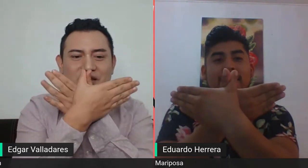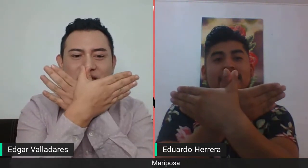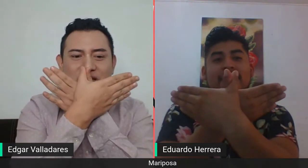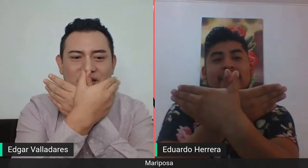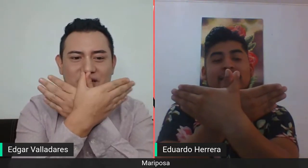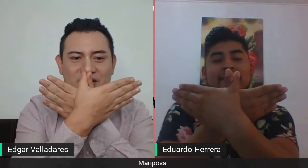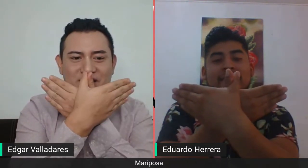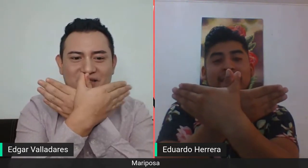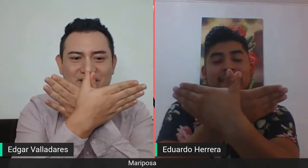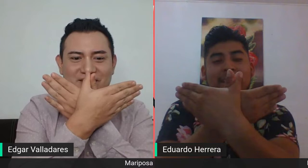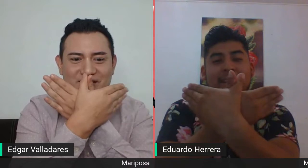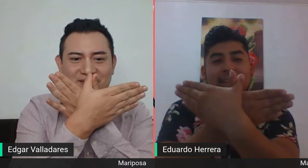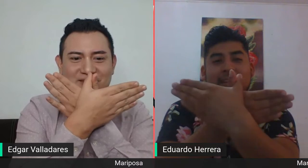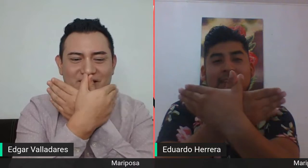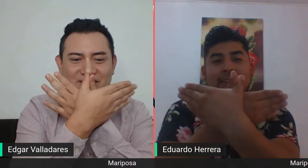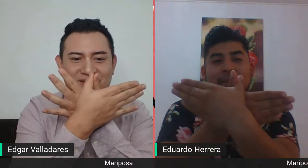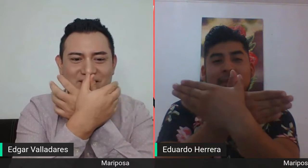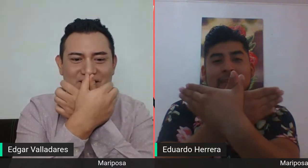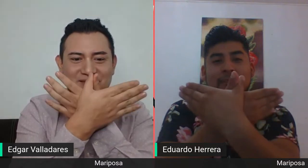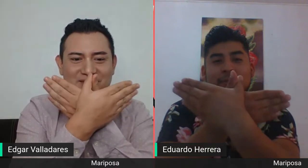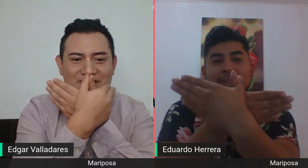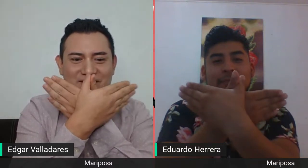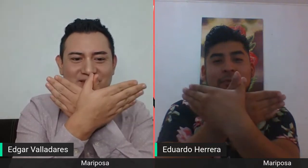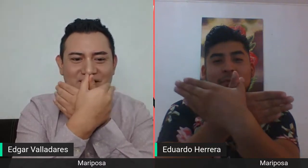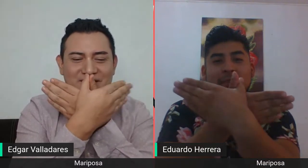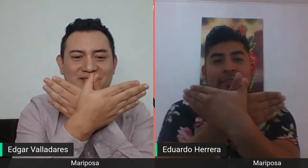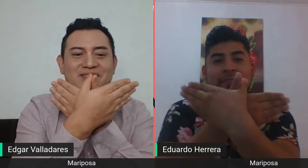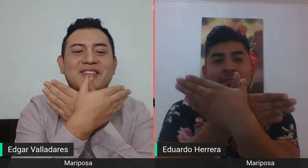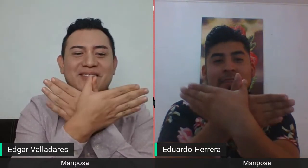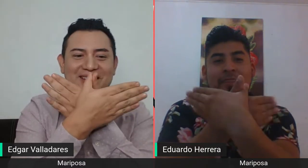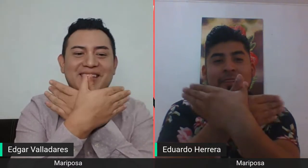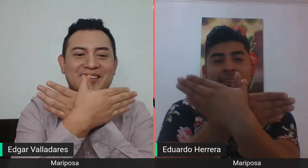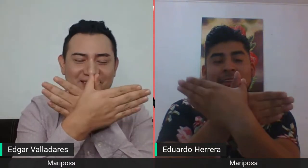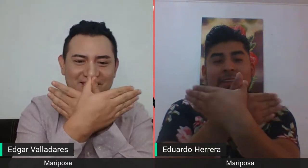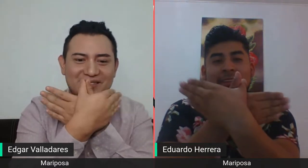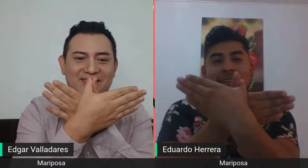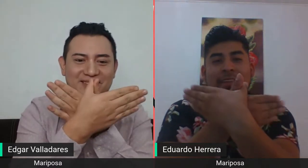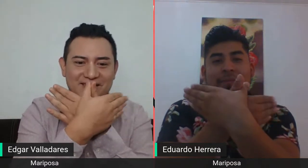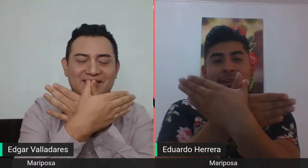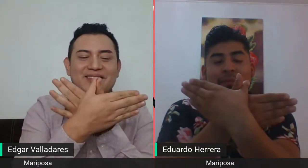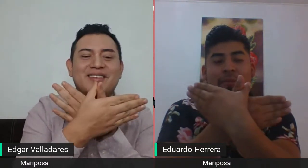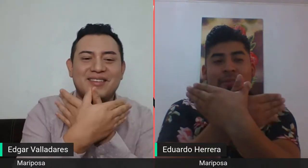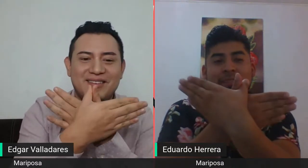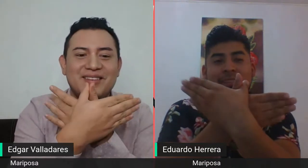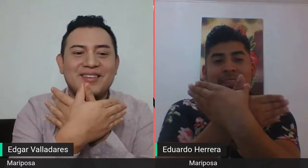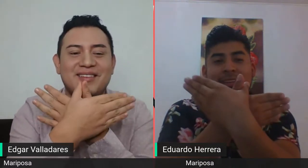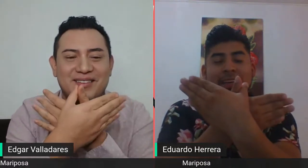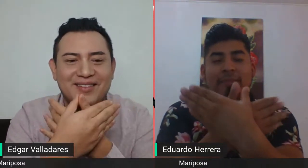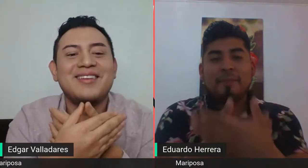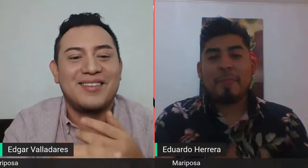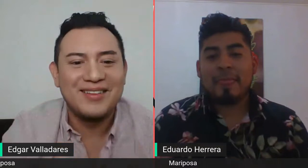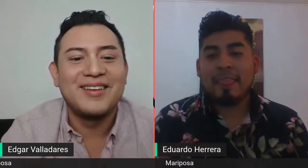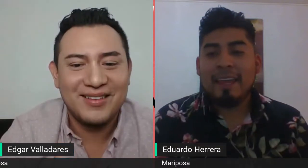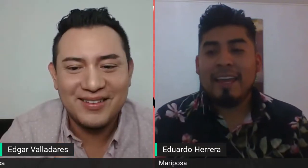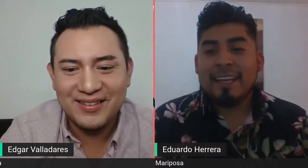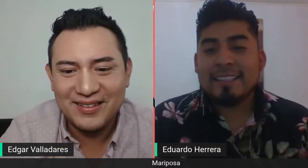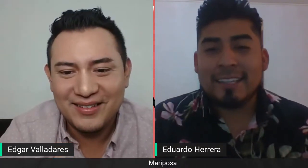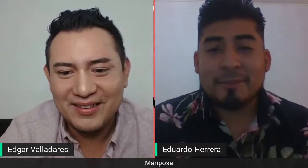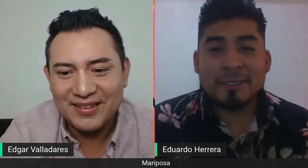Exacto. Y solamente hacemos este movimiento. Ok. De mariposa. ¿Sale? Seguimos